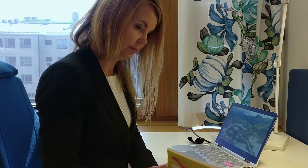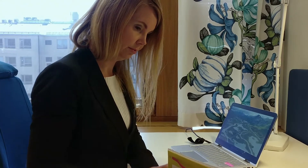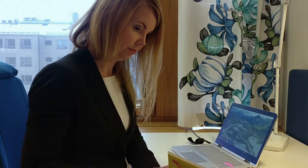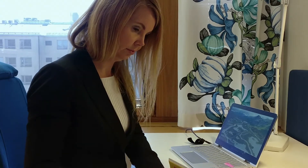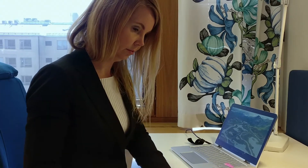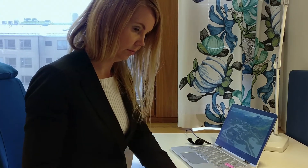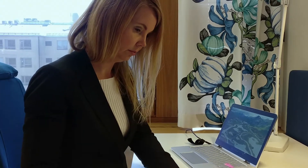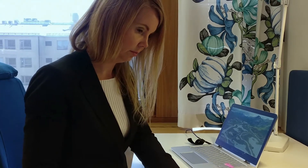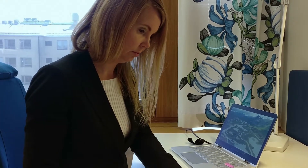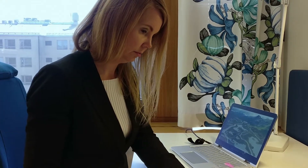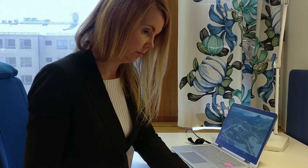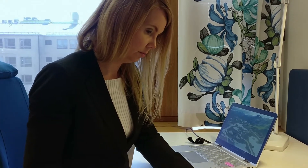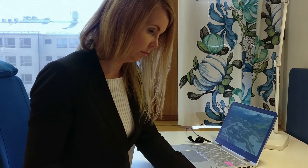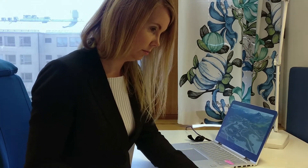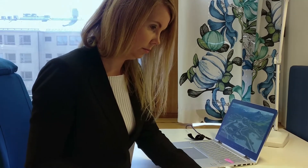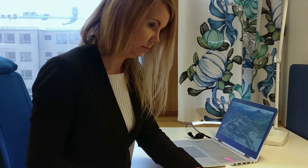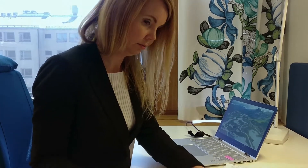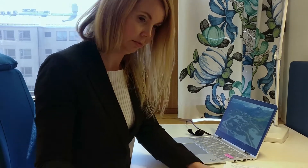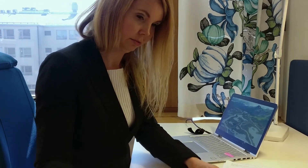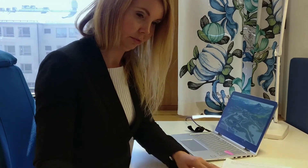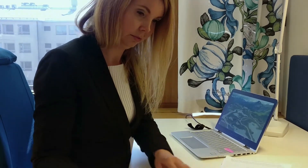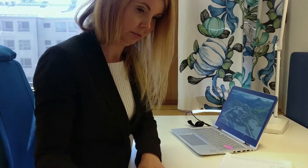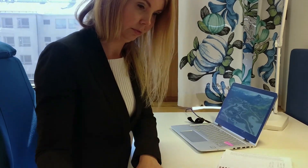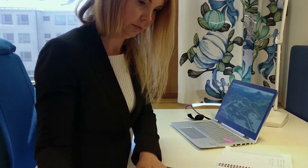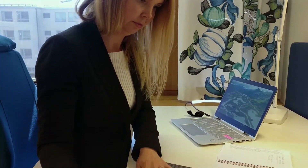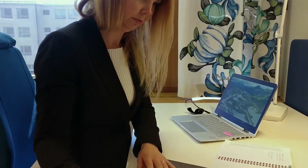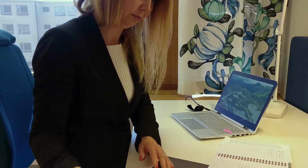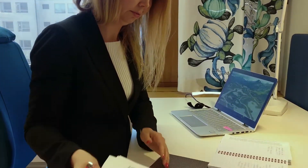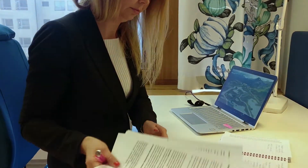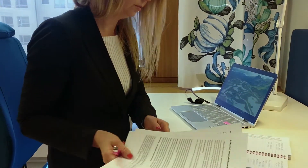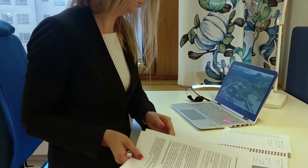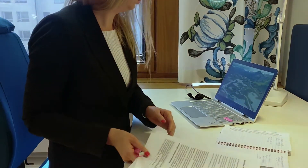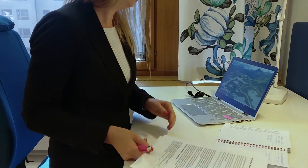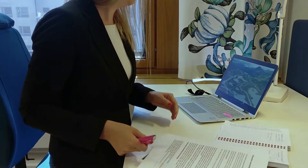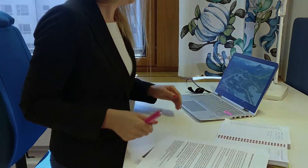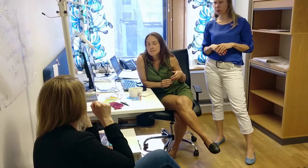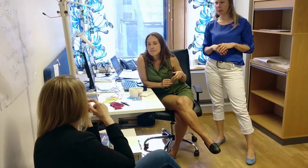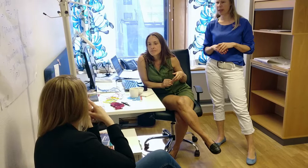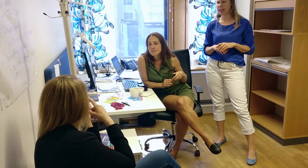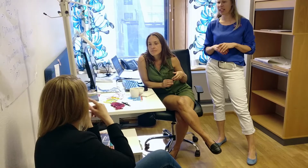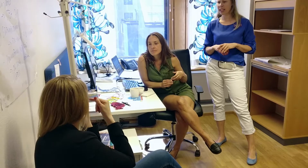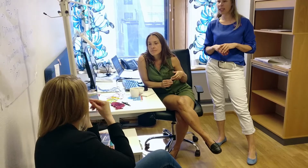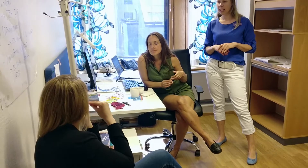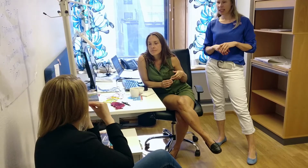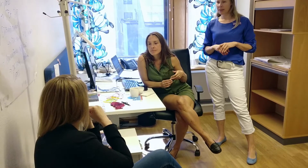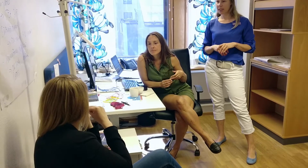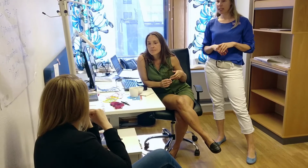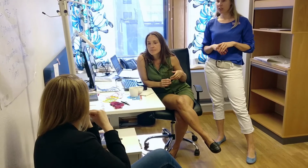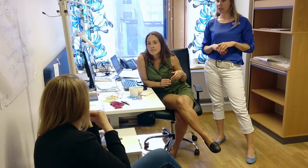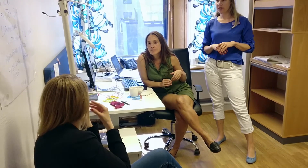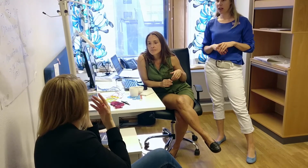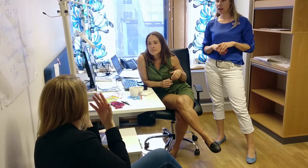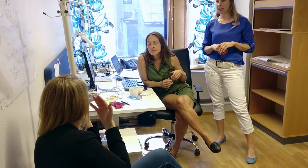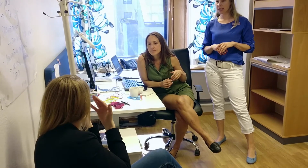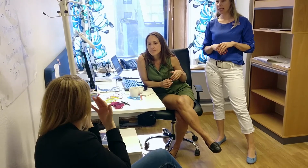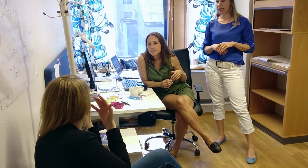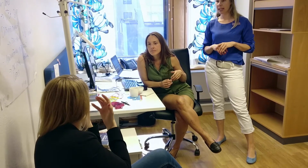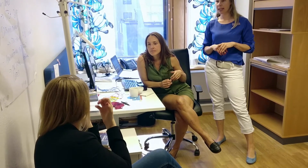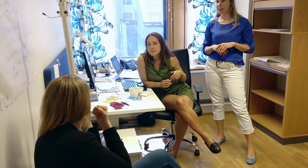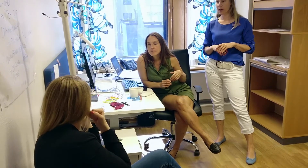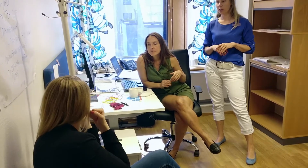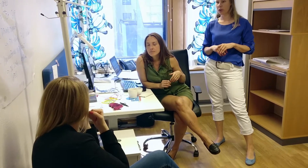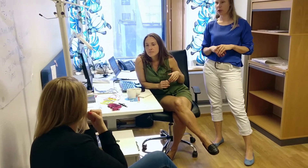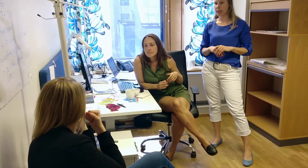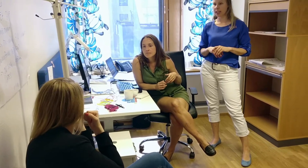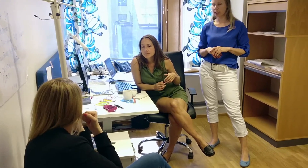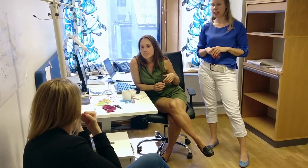kuuluu myös muuta. Osuuskunta-hankkeessa on osuuskuntainfoja, infojen järjestämistä, osuuskunta-valmennusten koordinoimista.